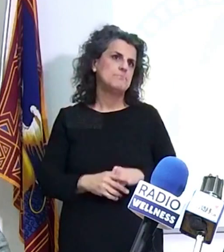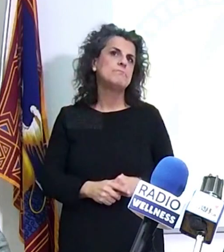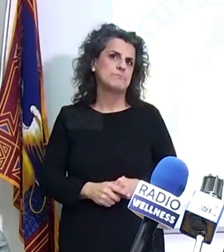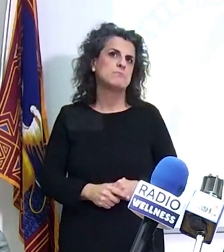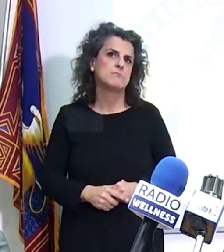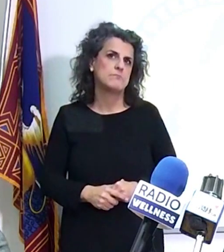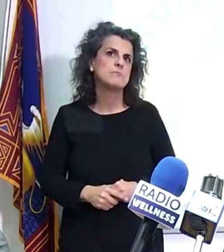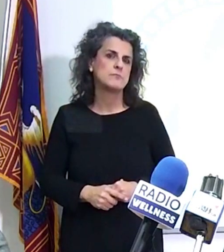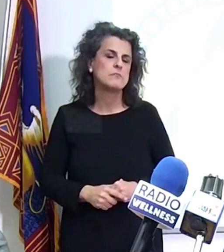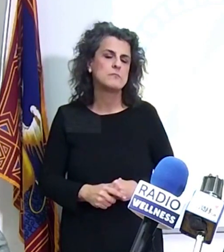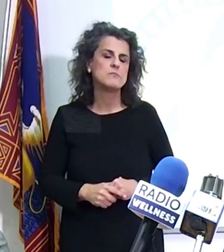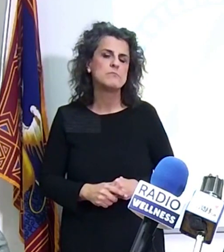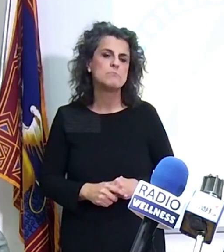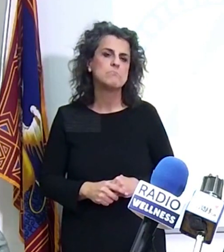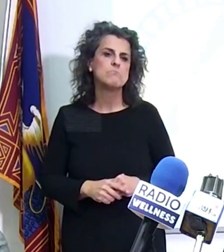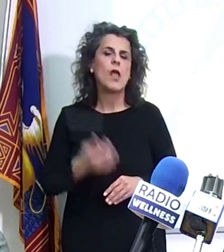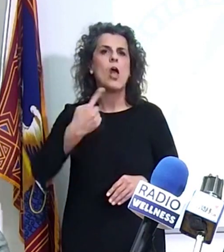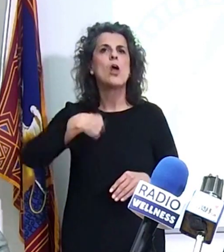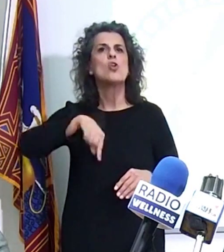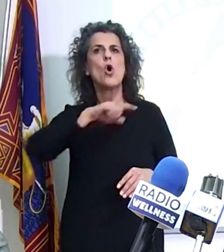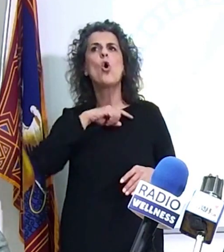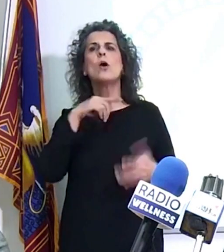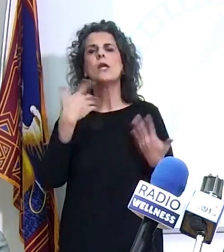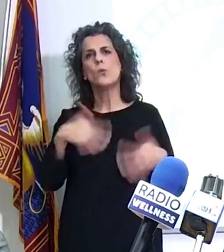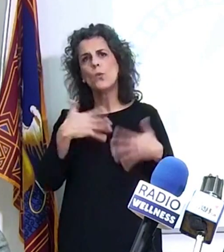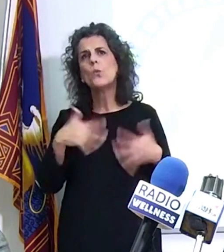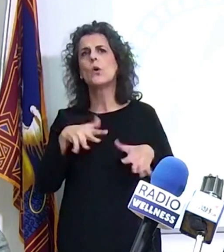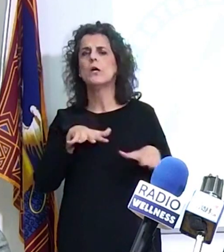Perché comunque noi abbiamo dato tanto.